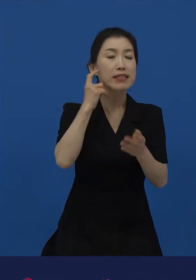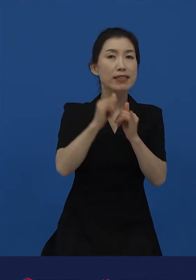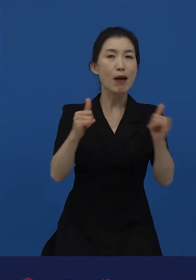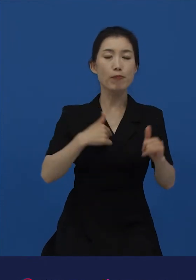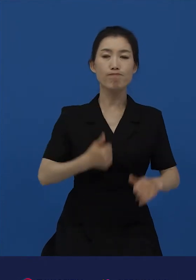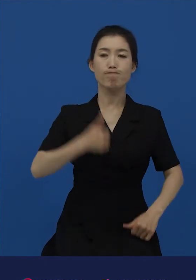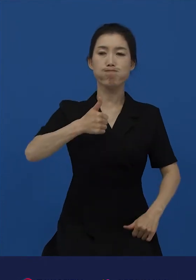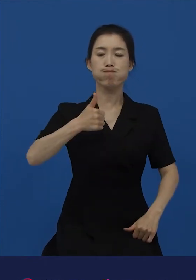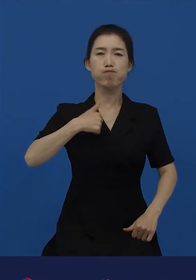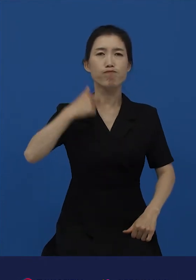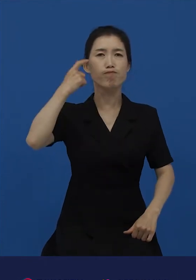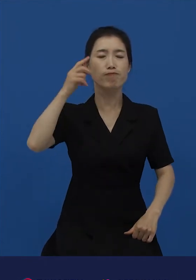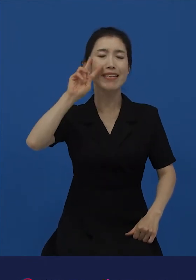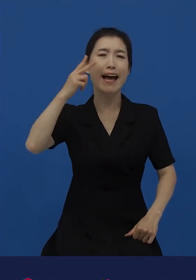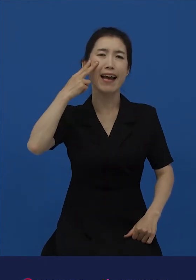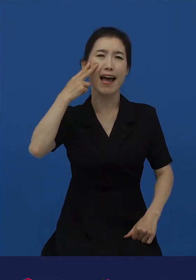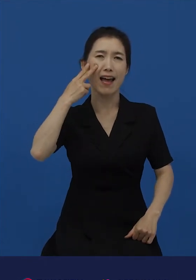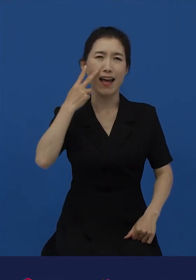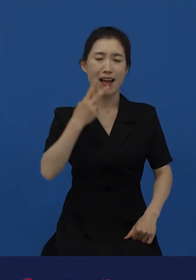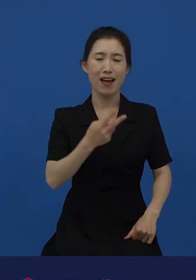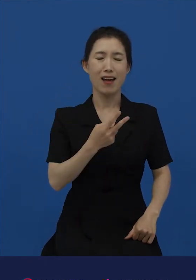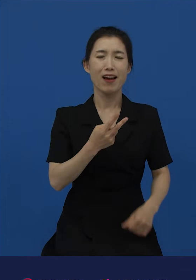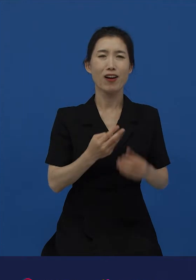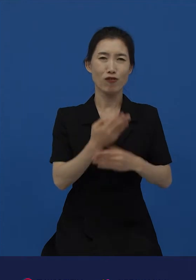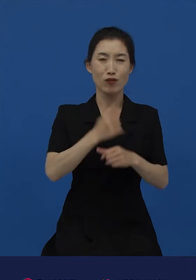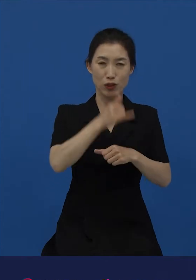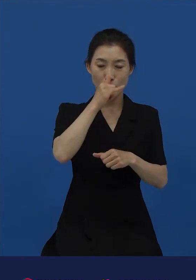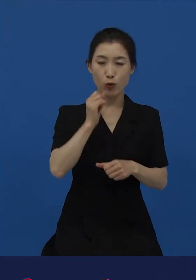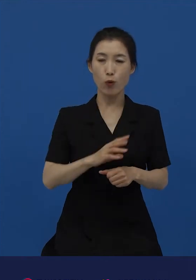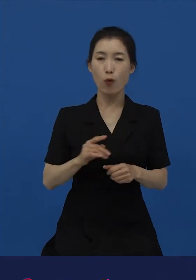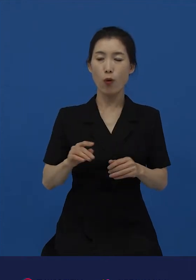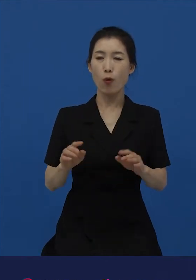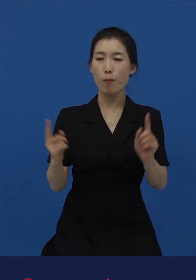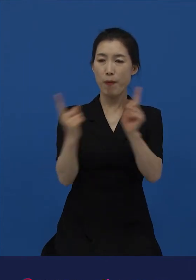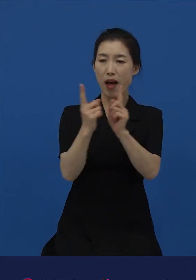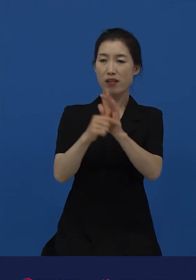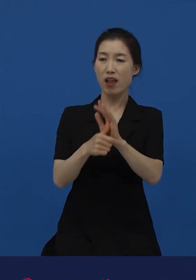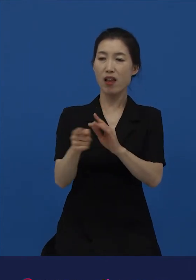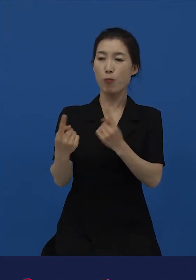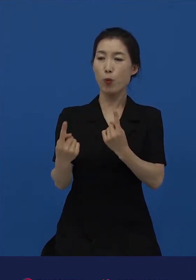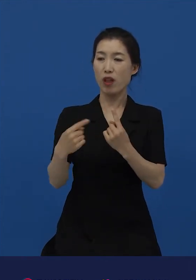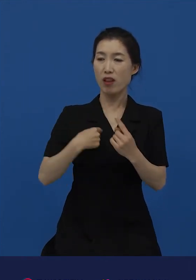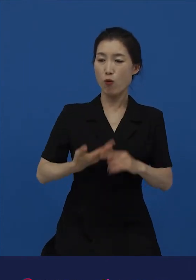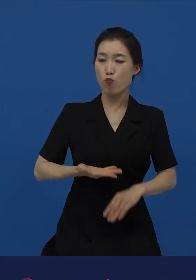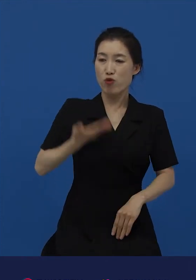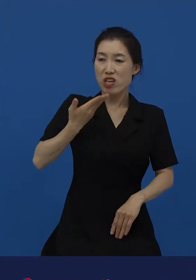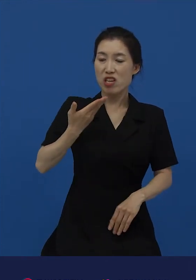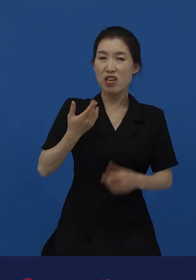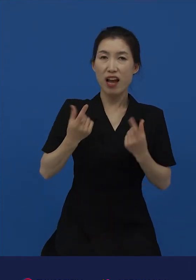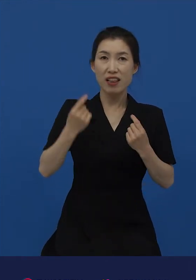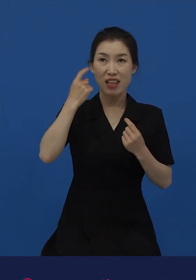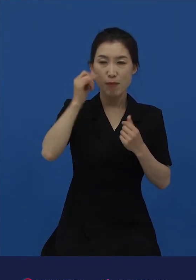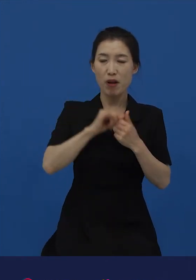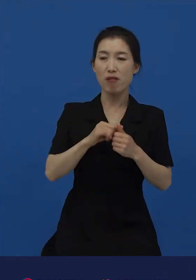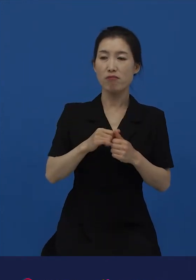자신이 위계의 어떤 위쪽에 존재한다라고 생각하는 관계에서는 당연히 반말을 쓰고